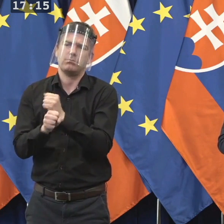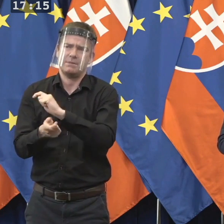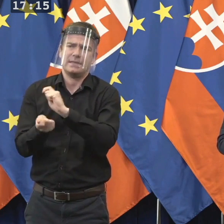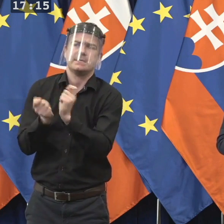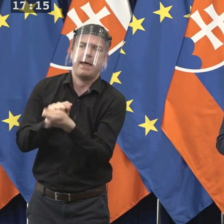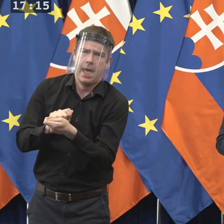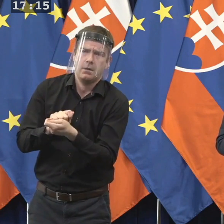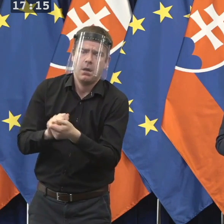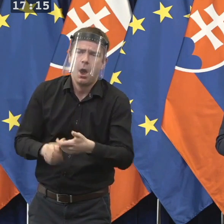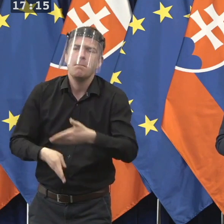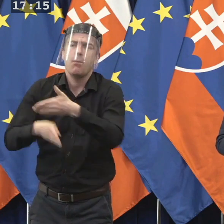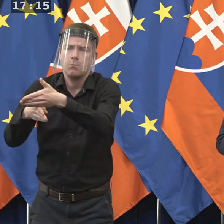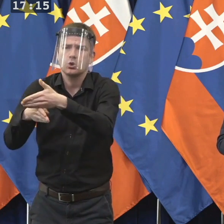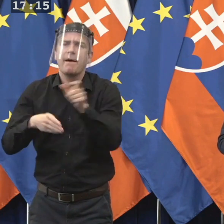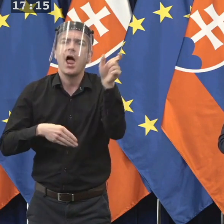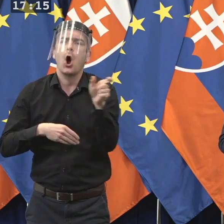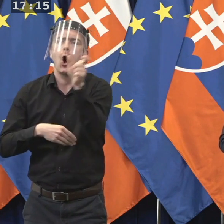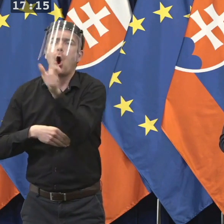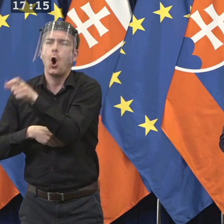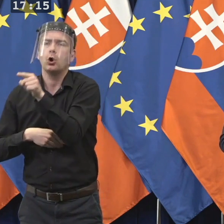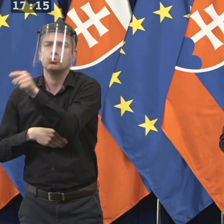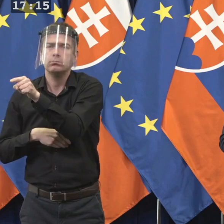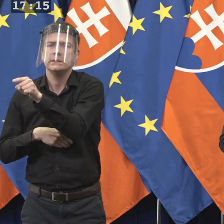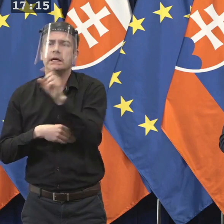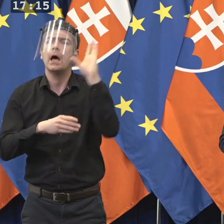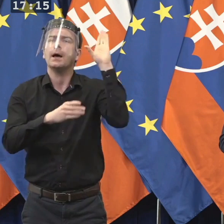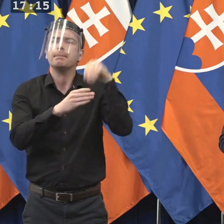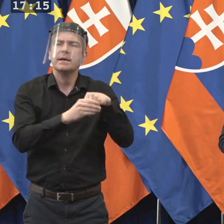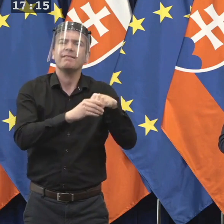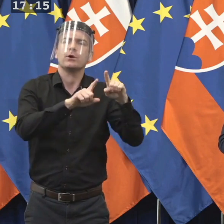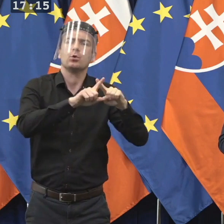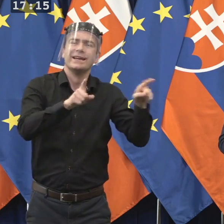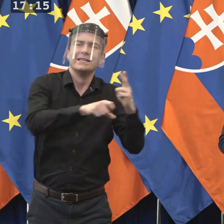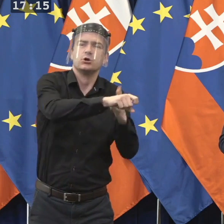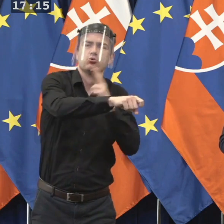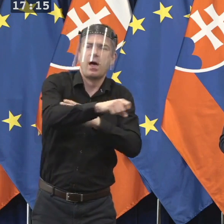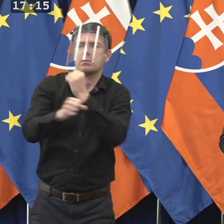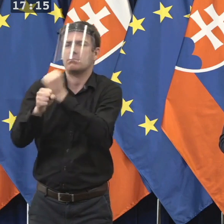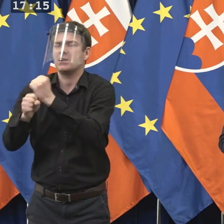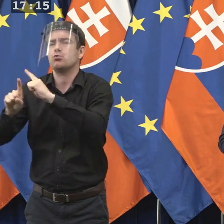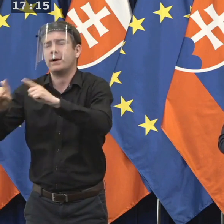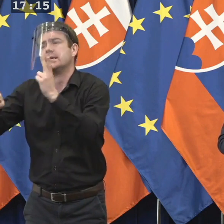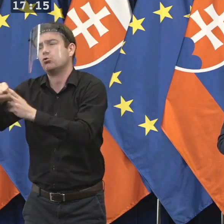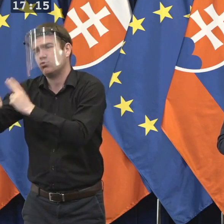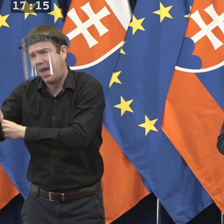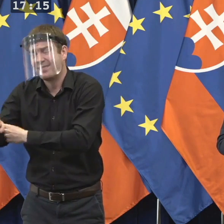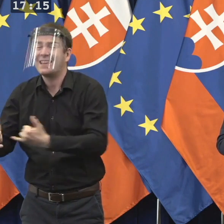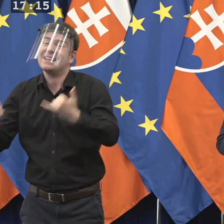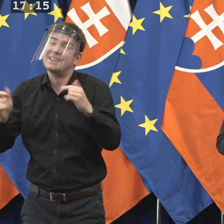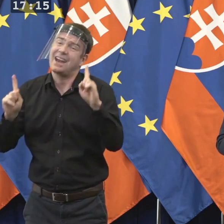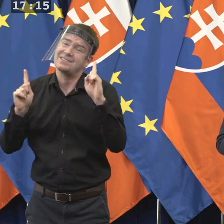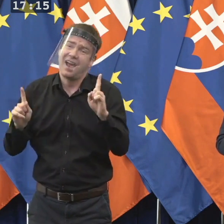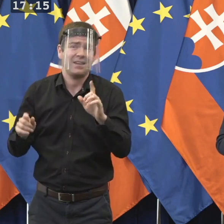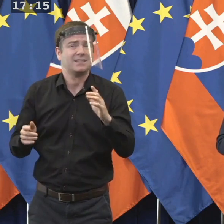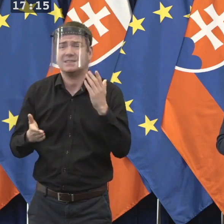do samotného opatrenia pre pendlerov, respektíve ľudí, ktorí sa vrácajú zo zahraničia na Slovensko. Momentálne je v